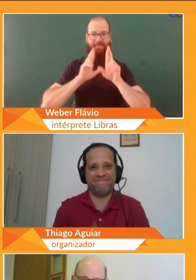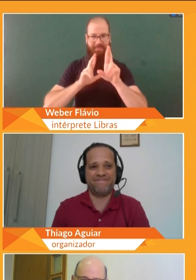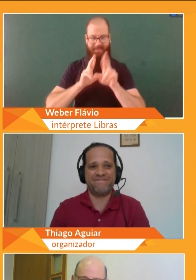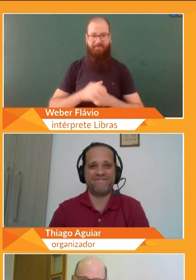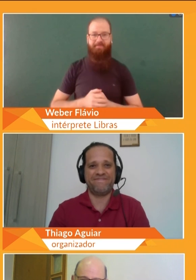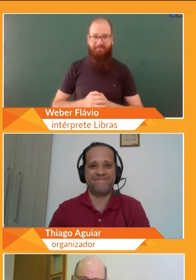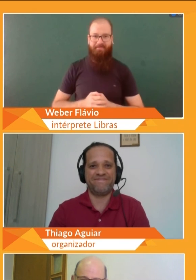Tchau.